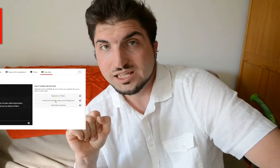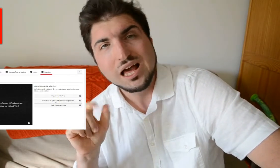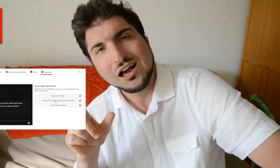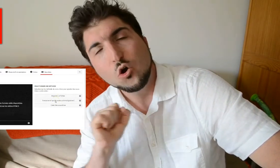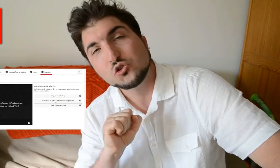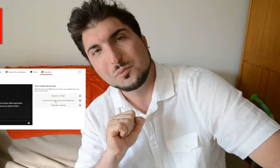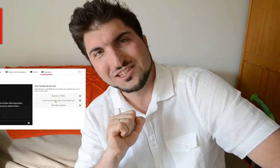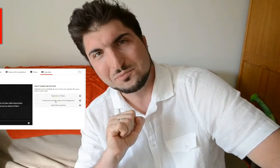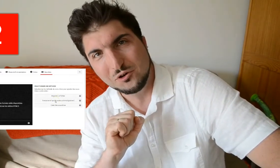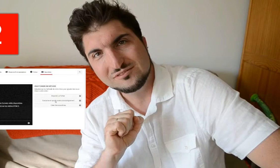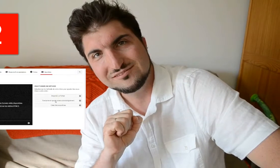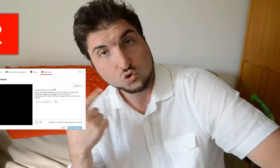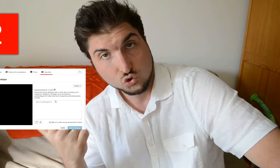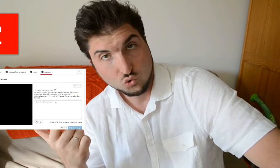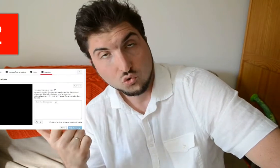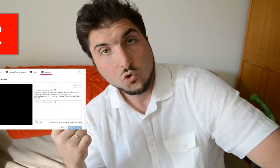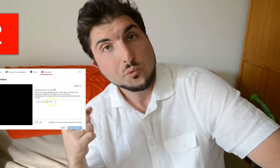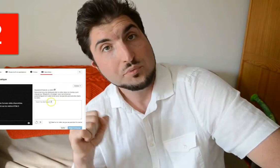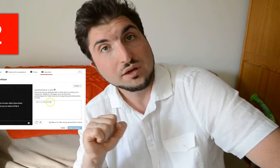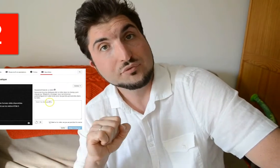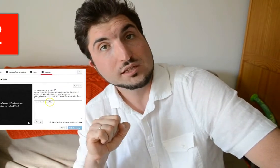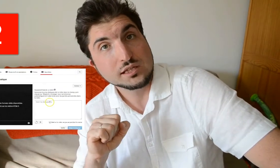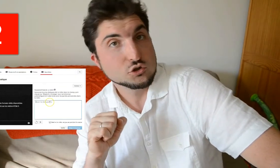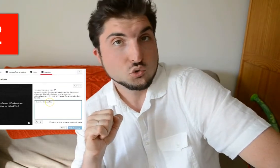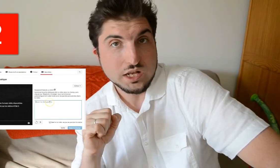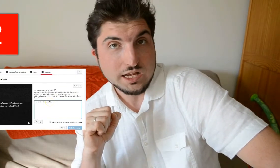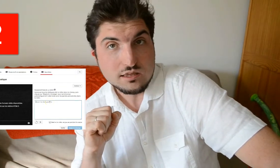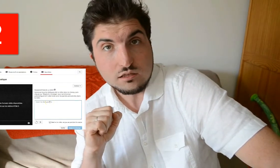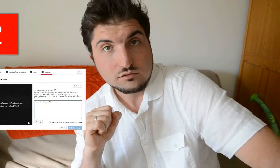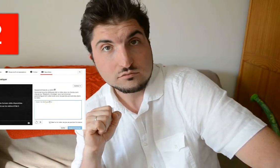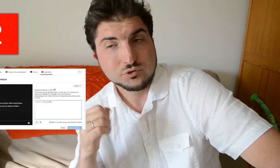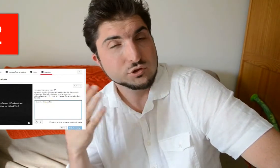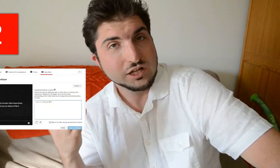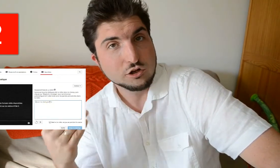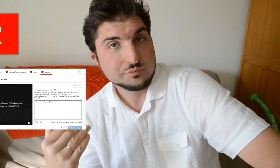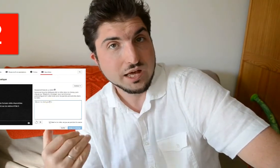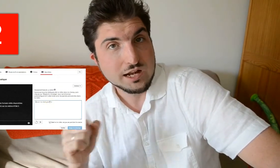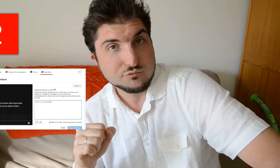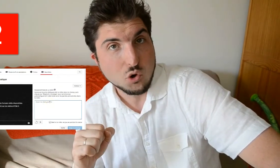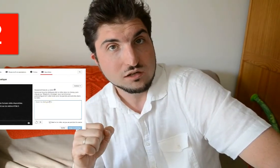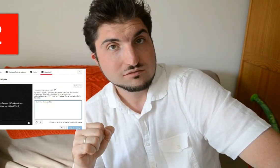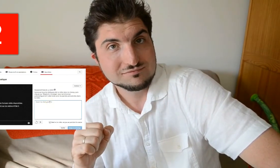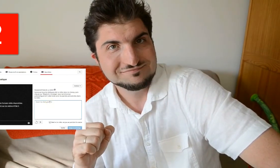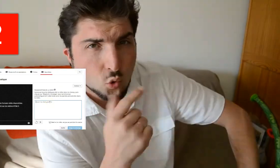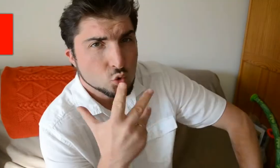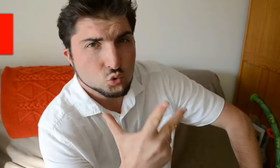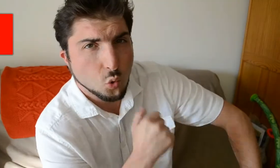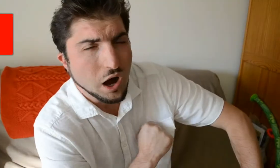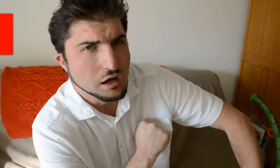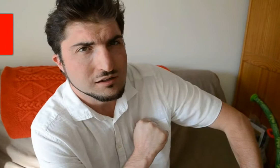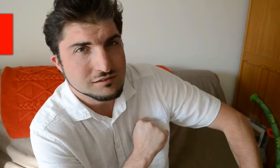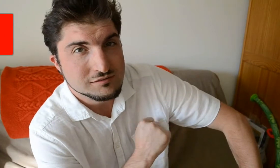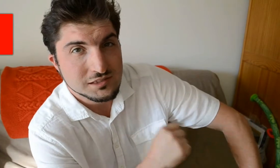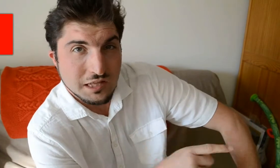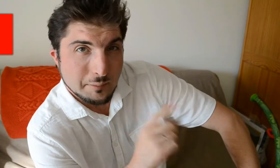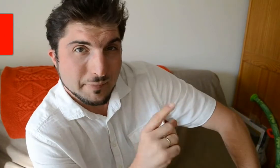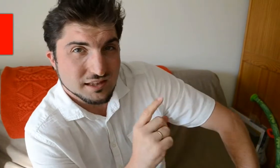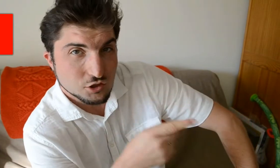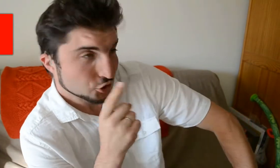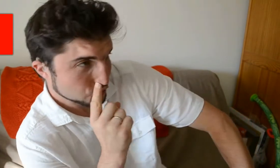automatiquement. 2. Bien faire des sous à la ligne pour que ça colle bien à la voix. 3. Mettre ce